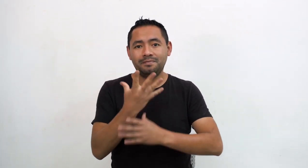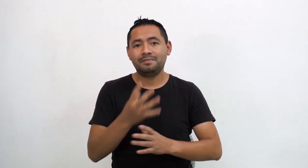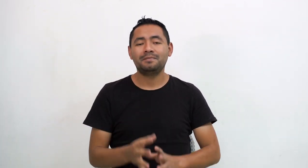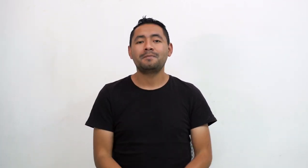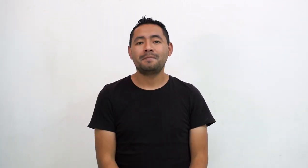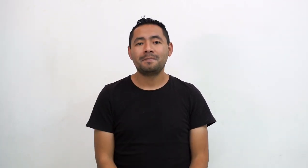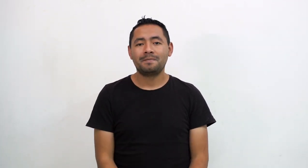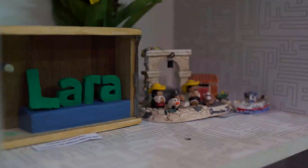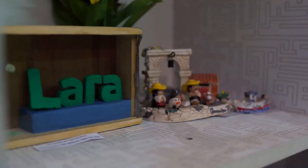aquí en Arequipa.